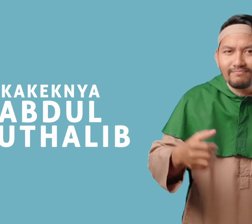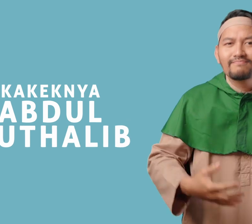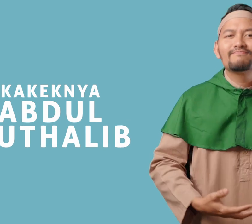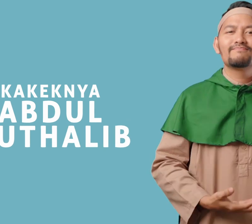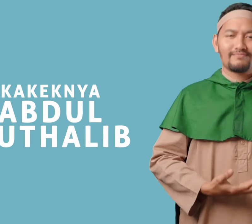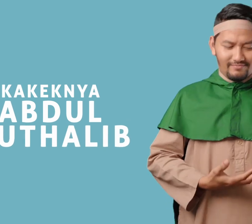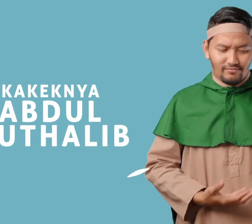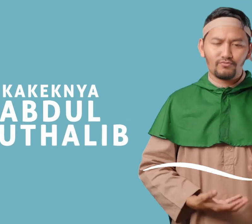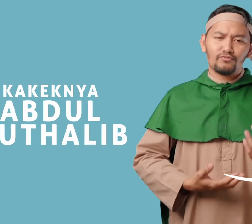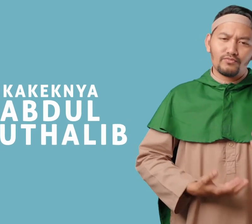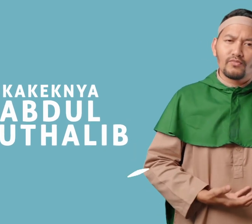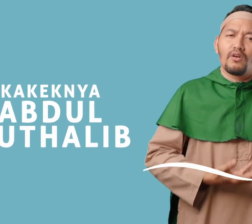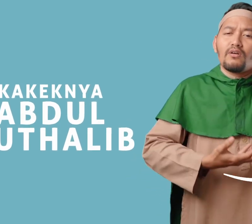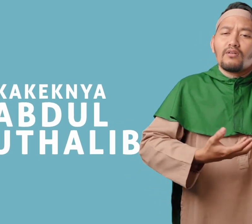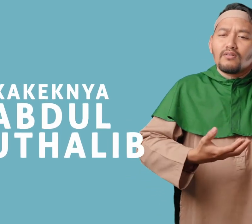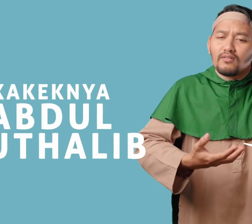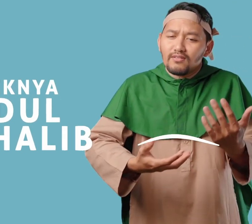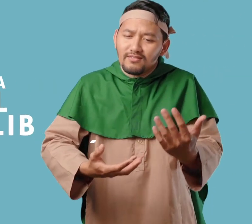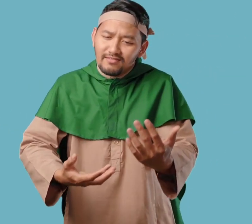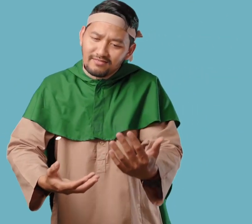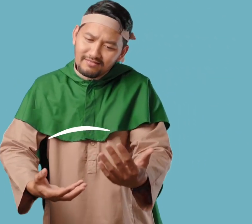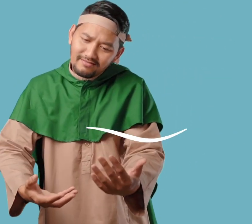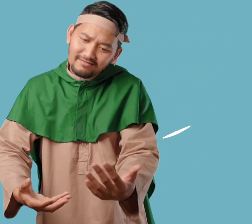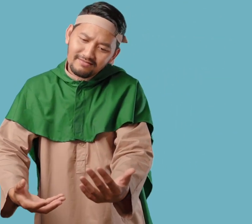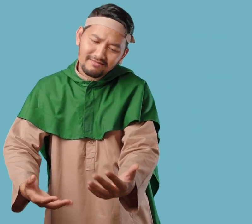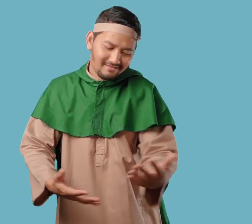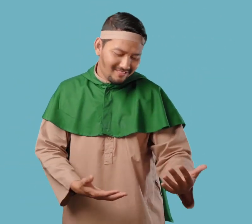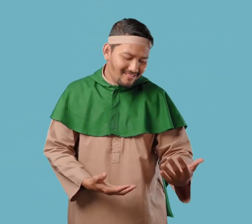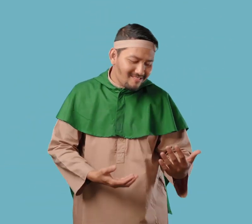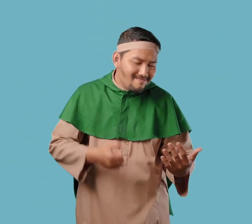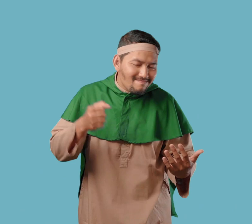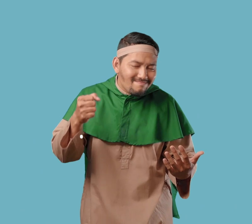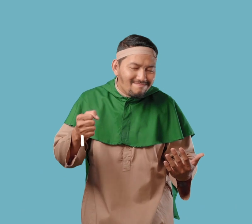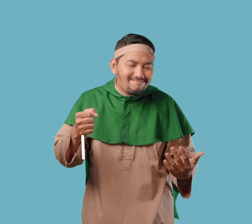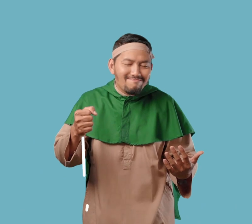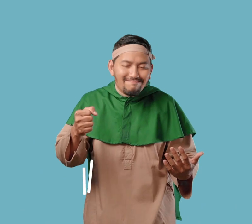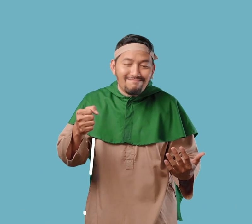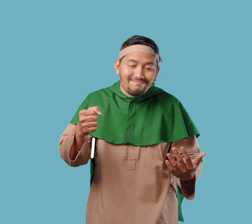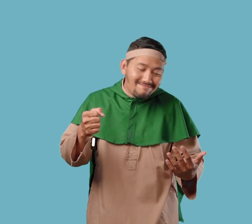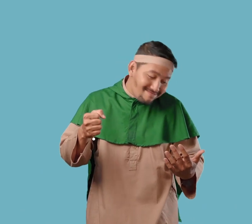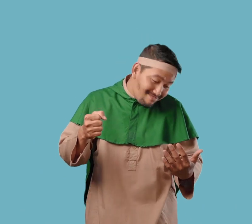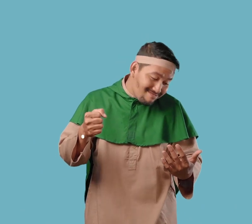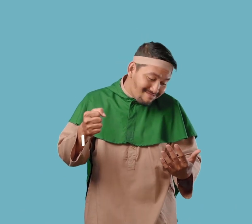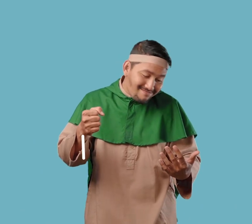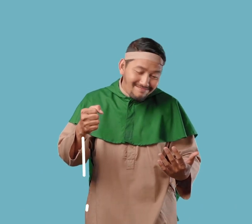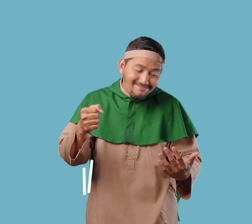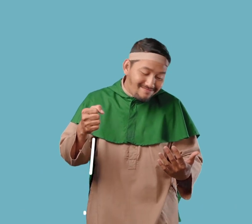bernama Abdul Muttalib Aminah sering menitipkan Muhammad kecil Kepada sang kakek Nabi Muhammad